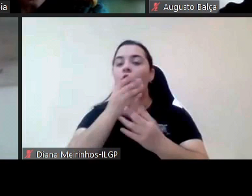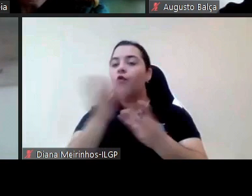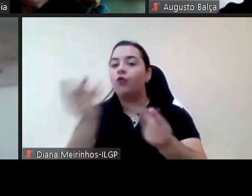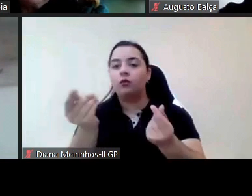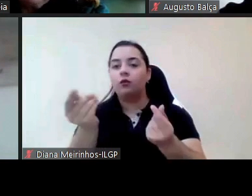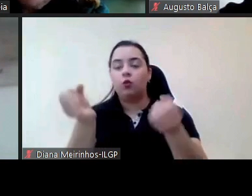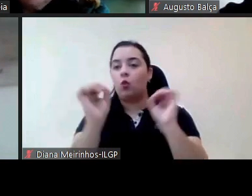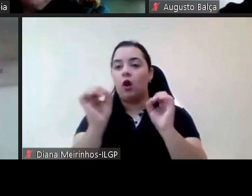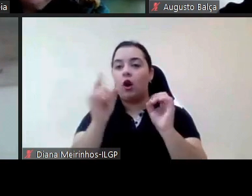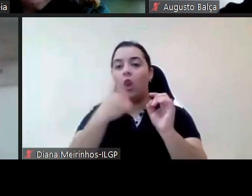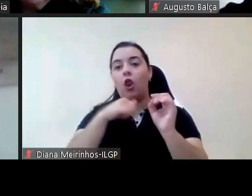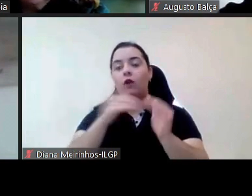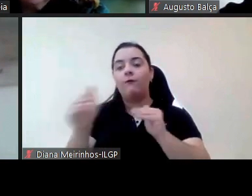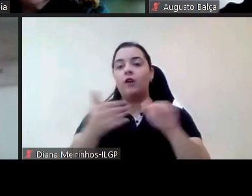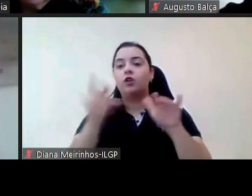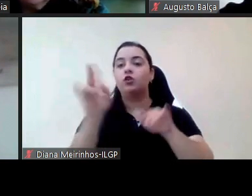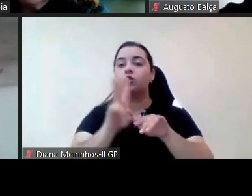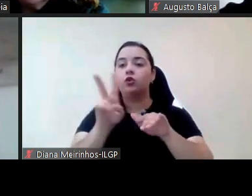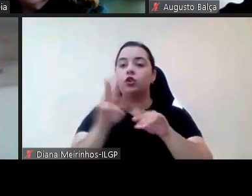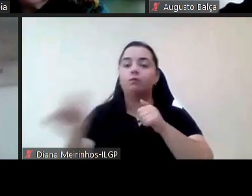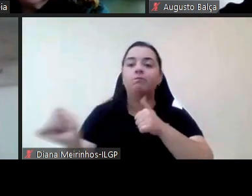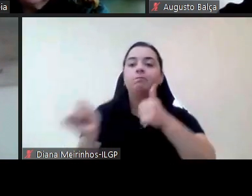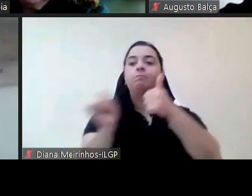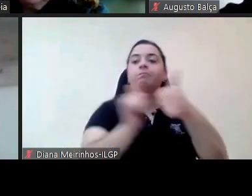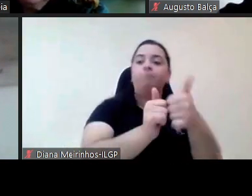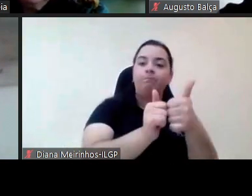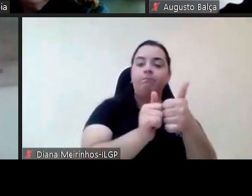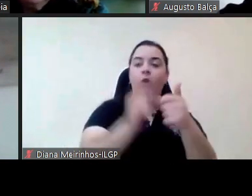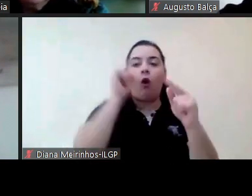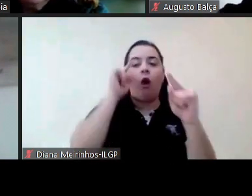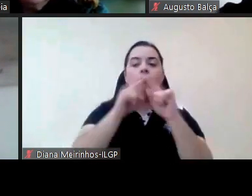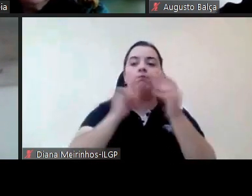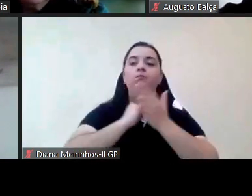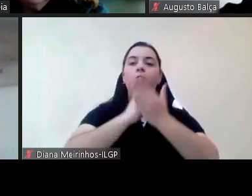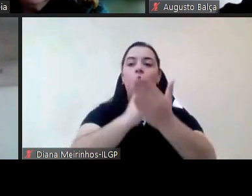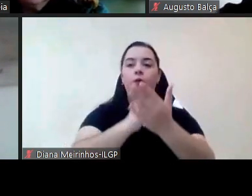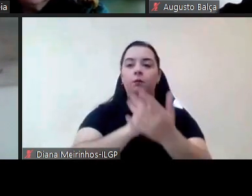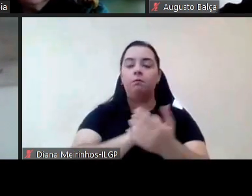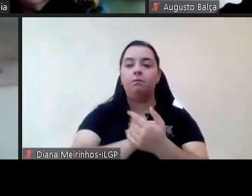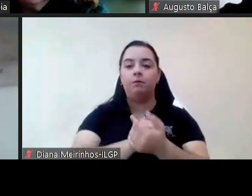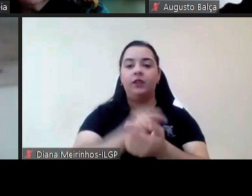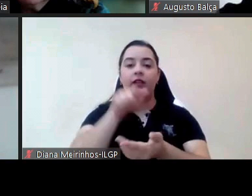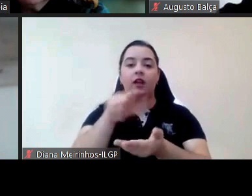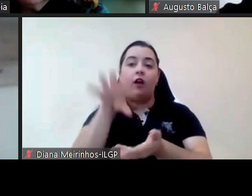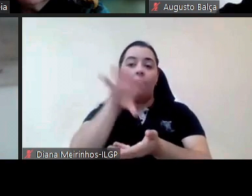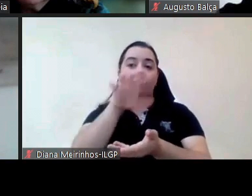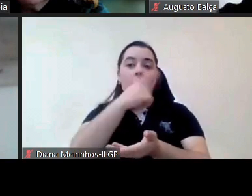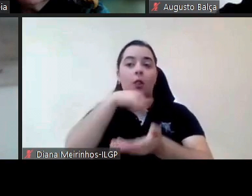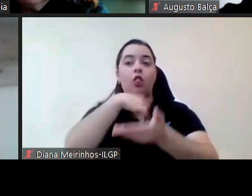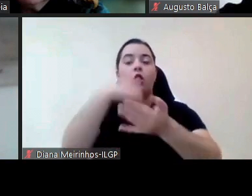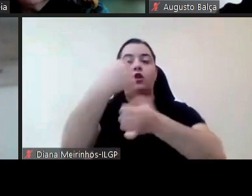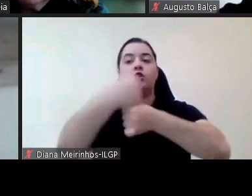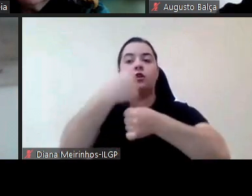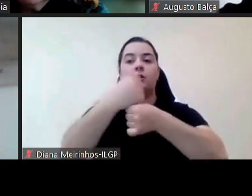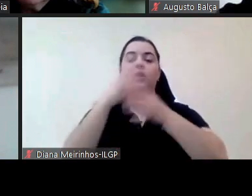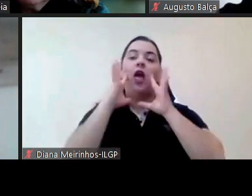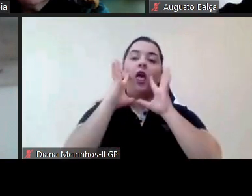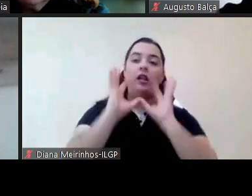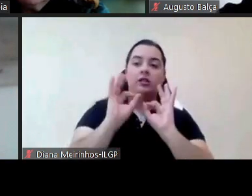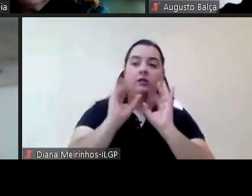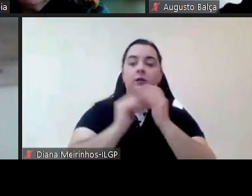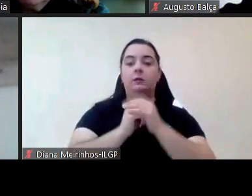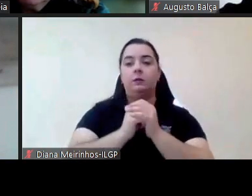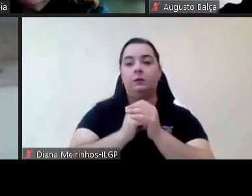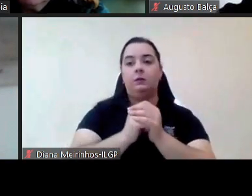fase com ele juntos para apoiar esse é o nosso modo operando de alguma forma nestas áreas